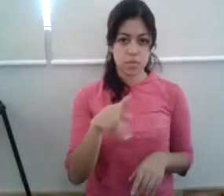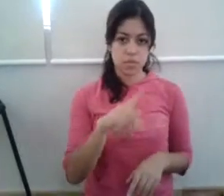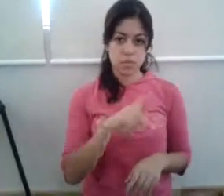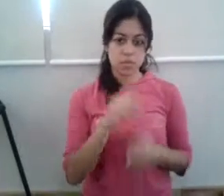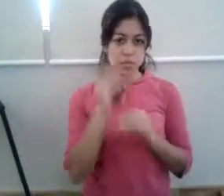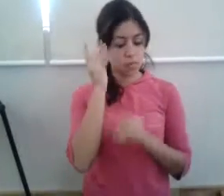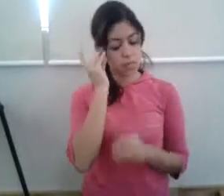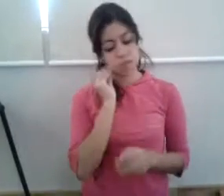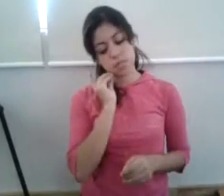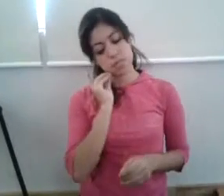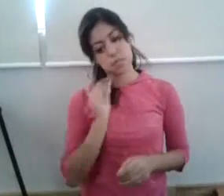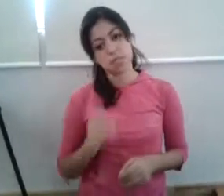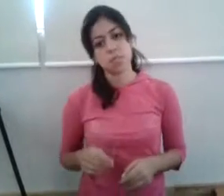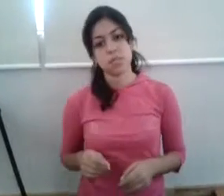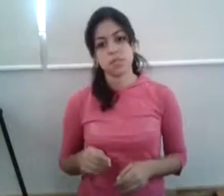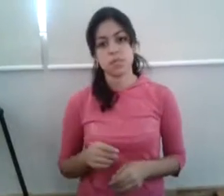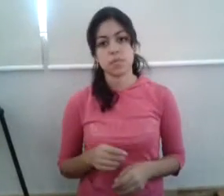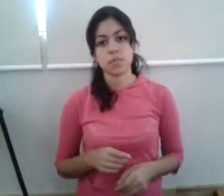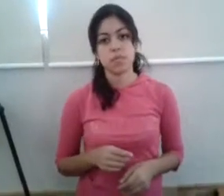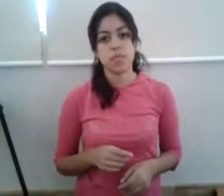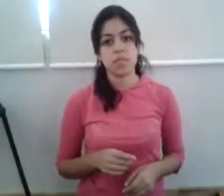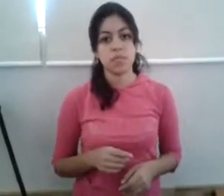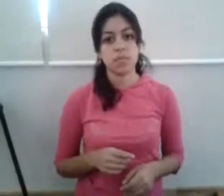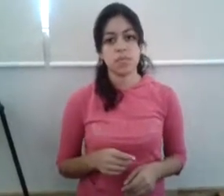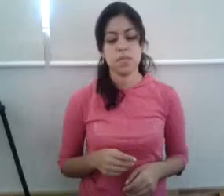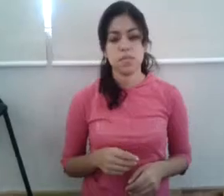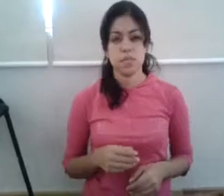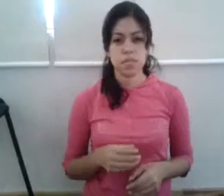tarde hacer.